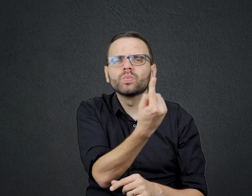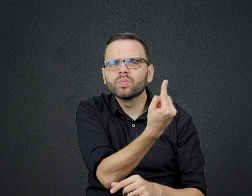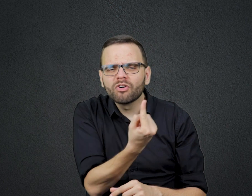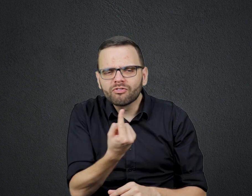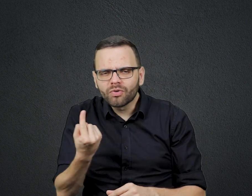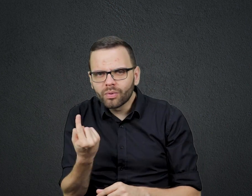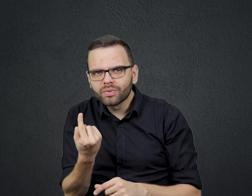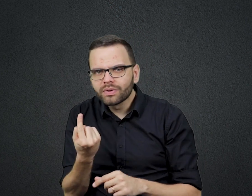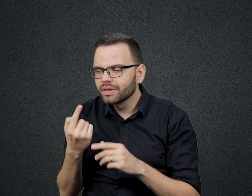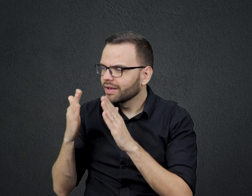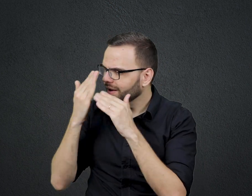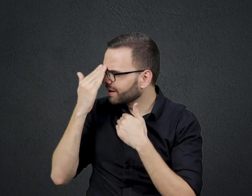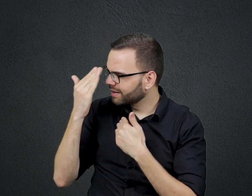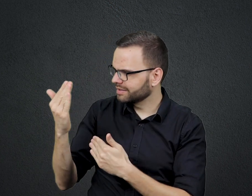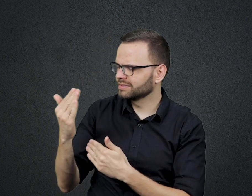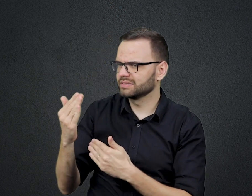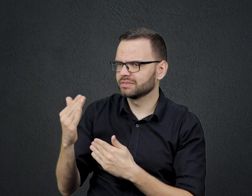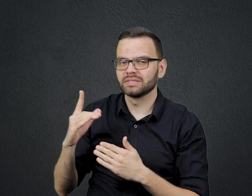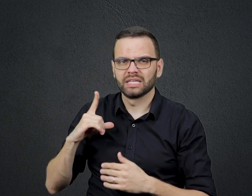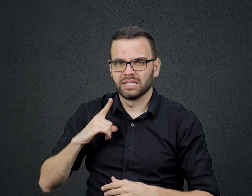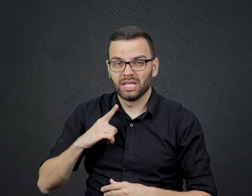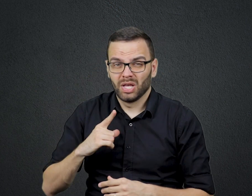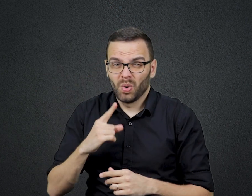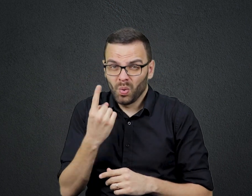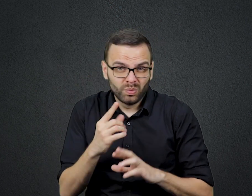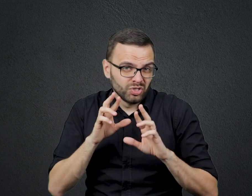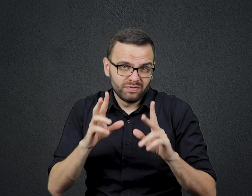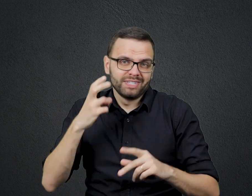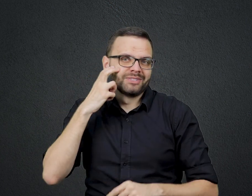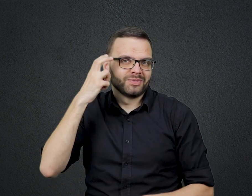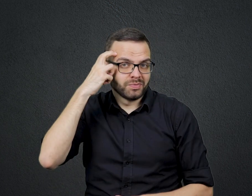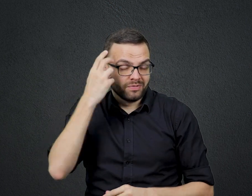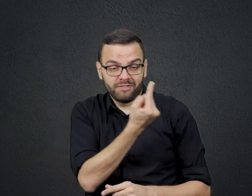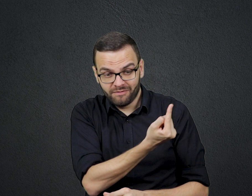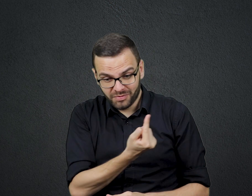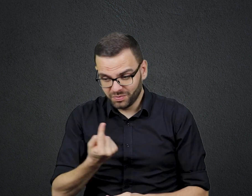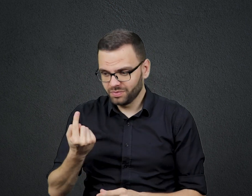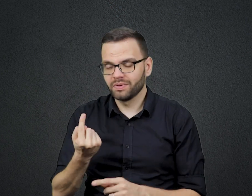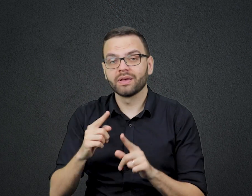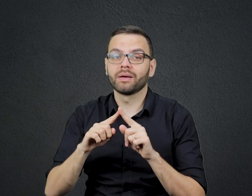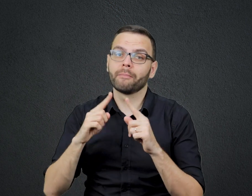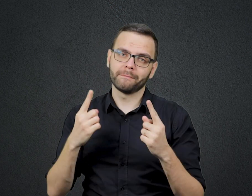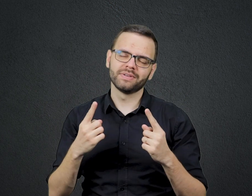estrangeiro Desprezado pelos judeus Bom para ele Além da cura Recebeu a salvação